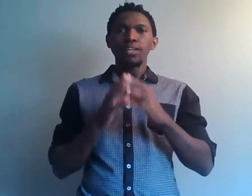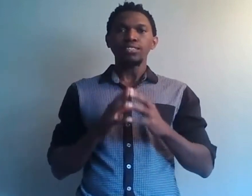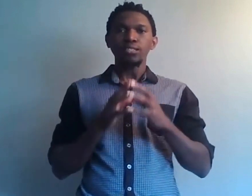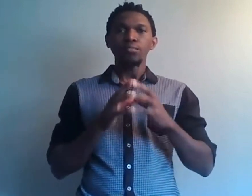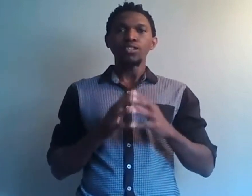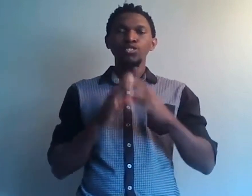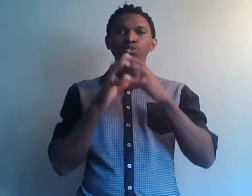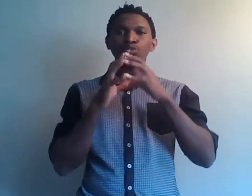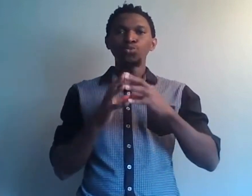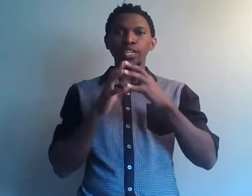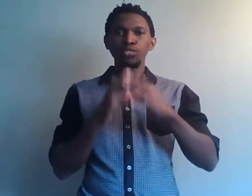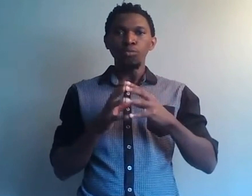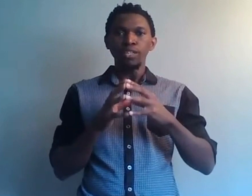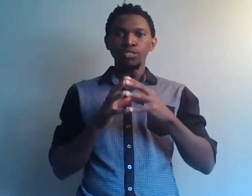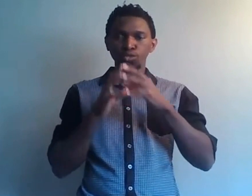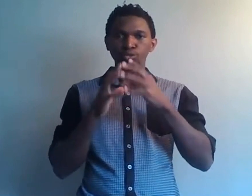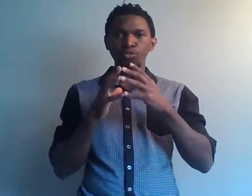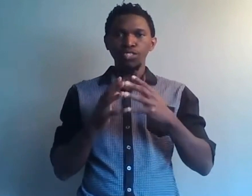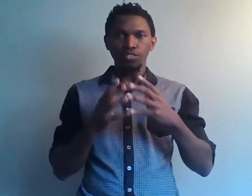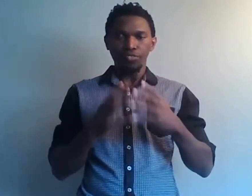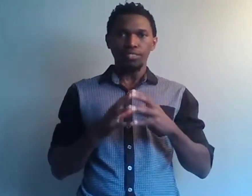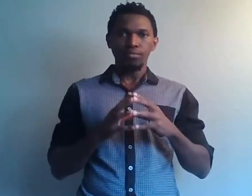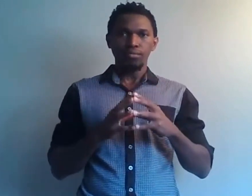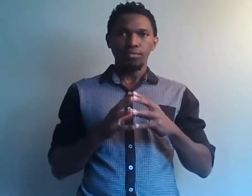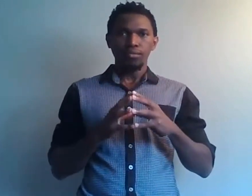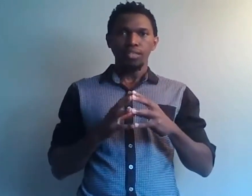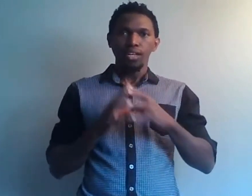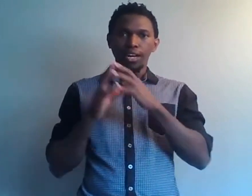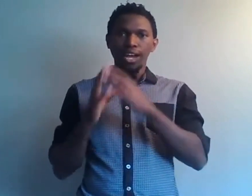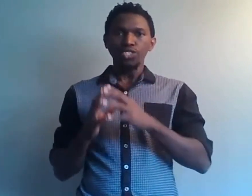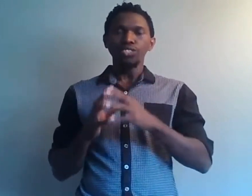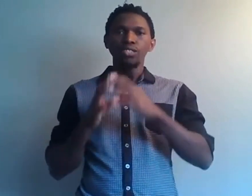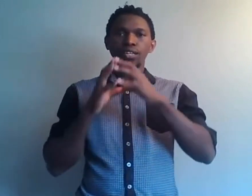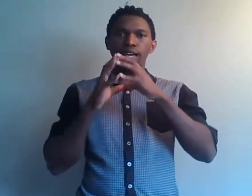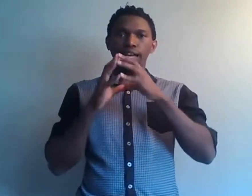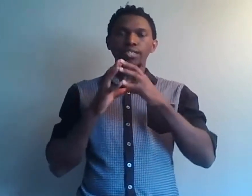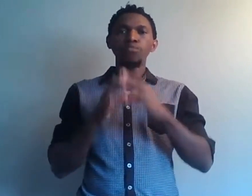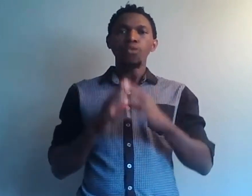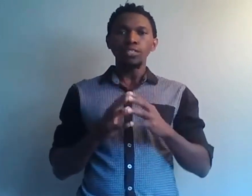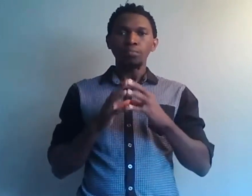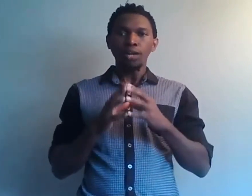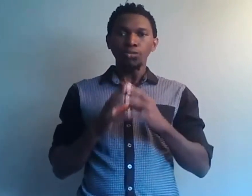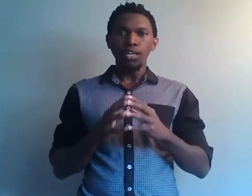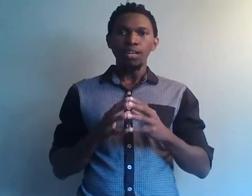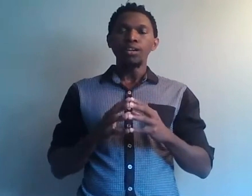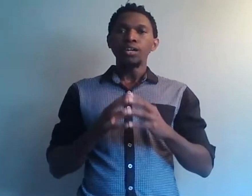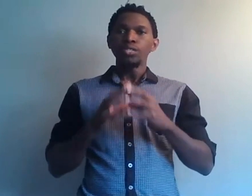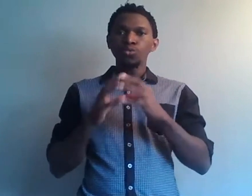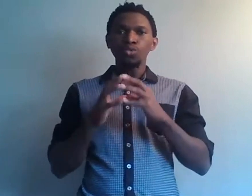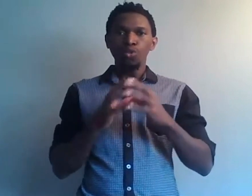pratiquement dans tous les domaines de nos vies en fait. L'argent est un moyen par lequel tout ce qu